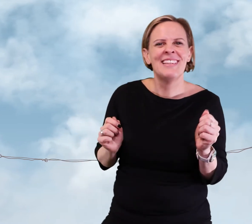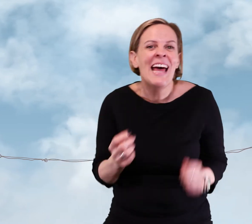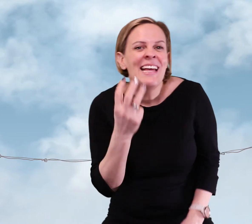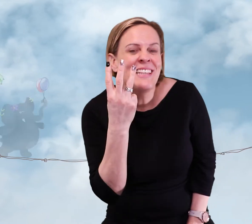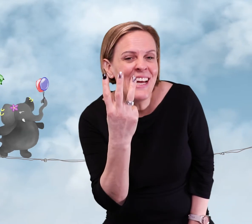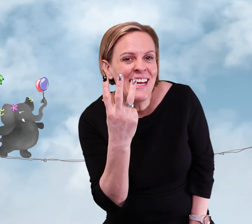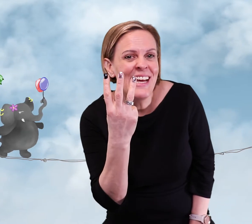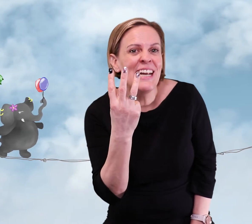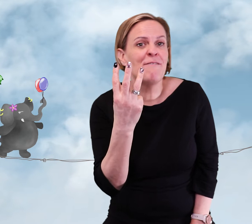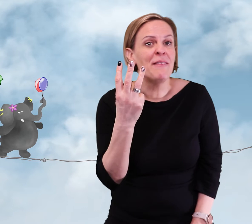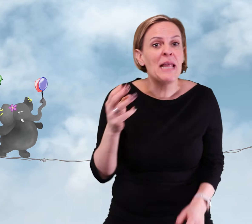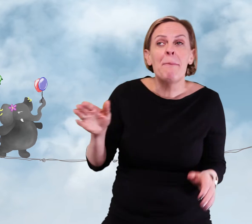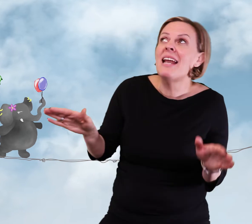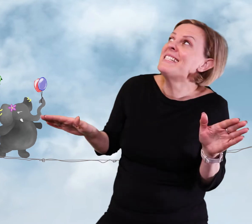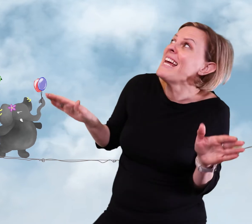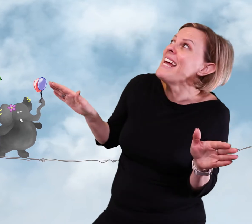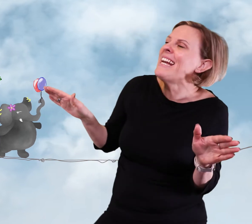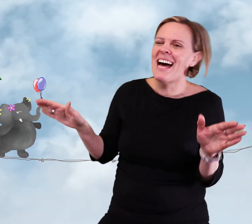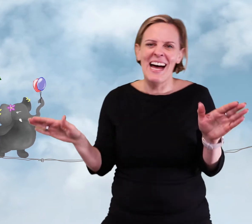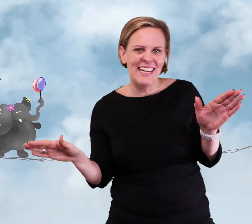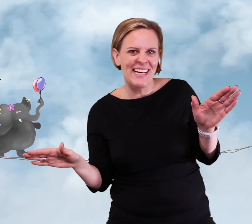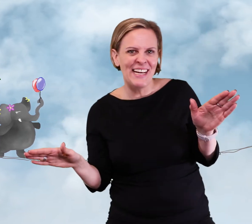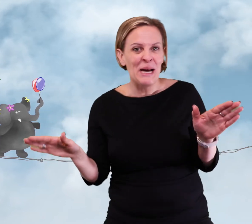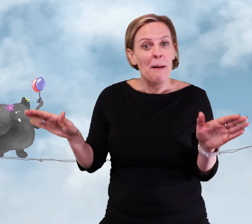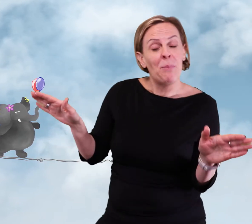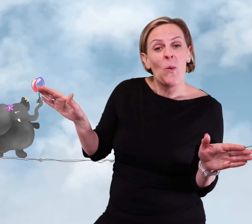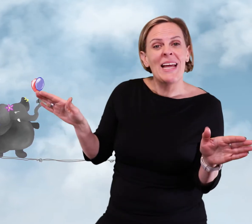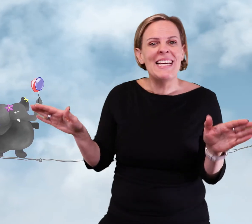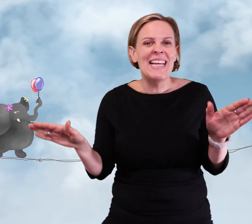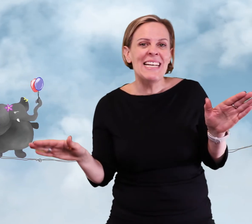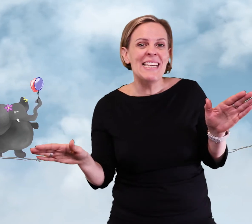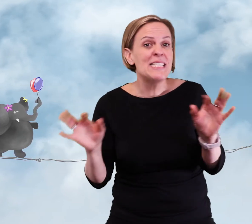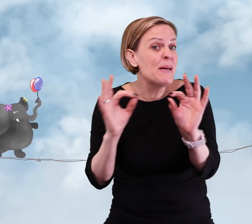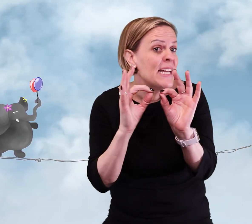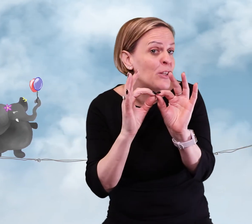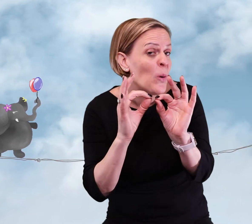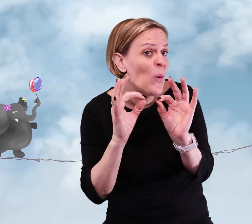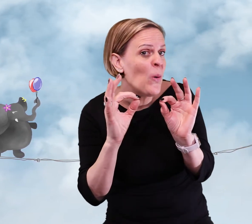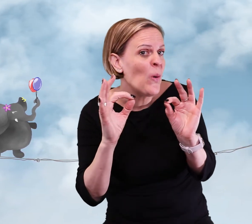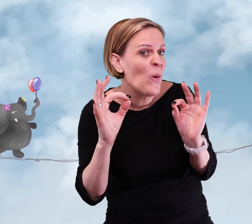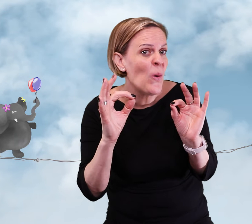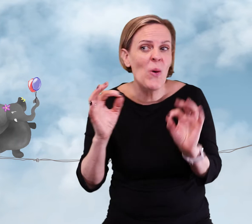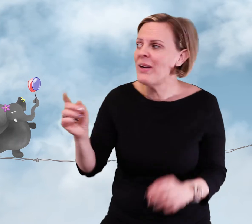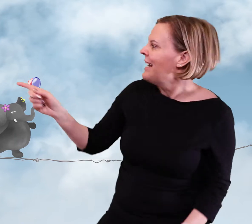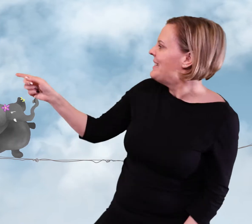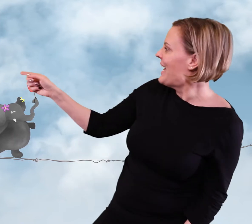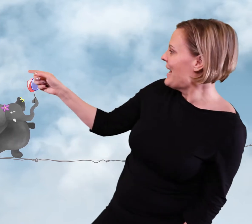Tre elefant balanserade På en liten liten spindeltråd Det